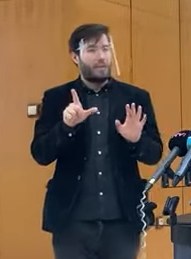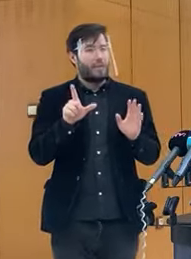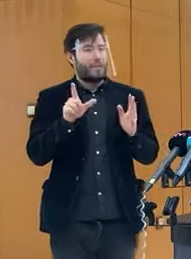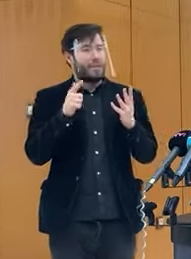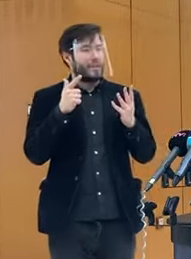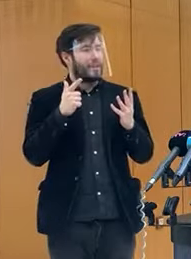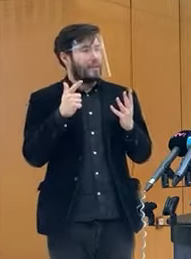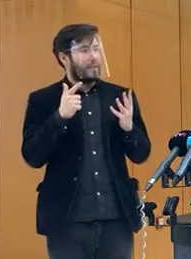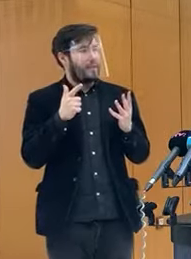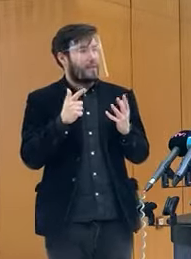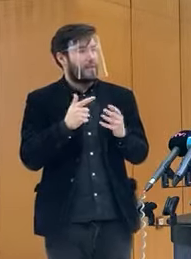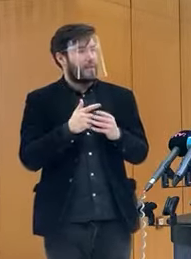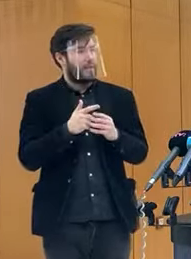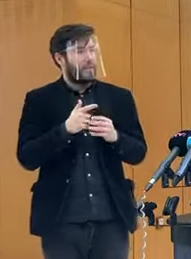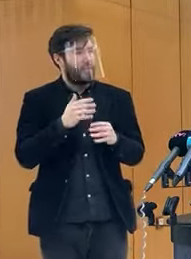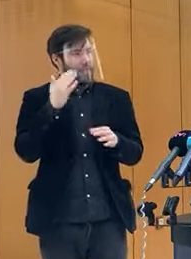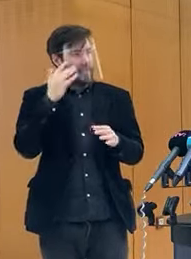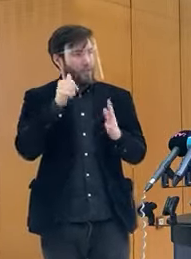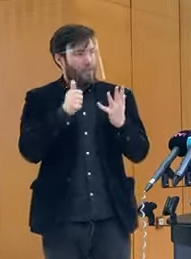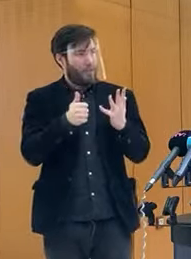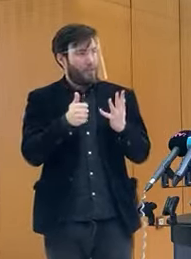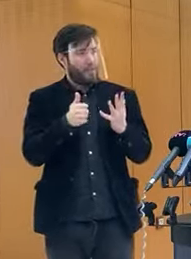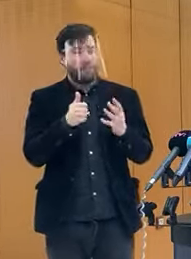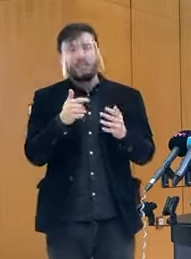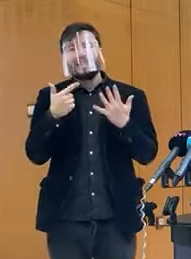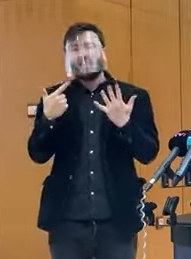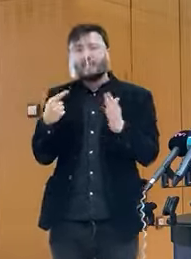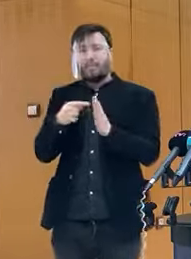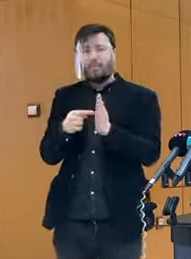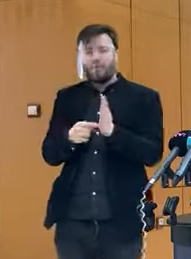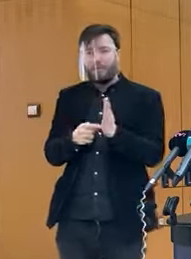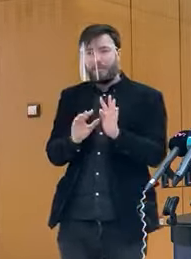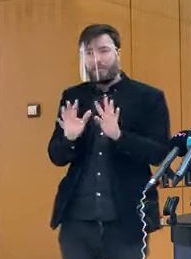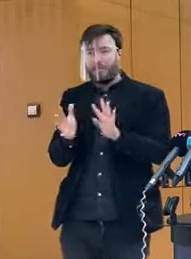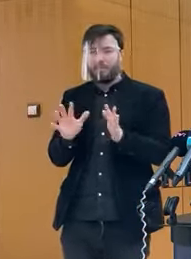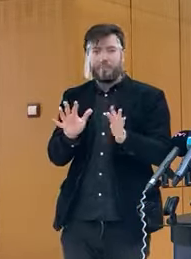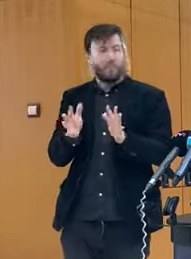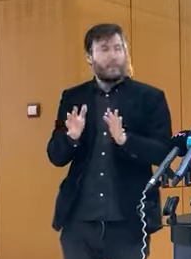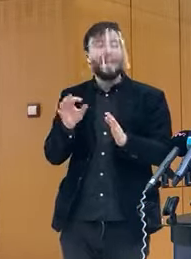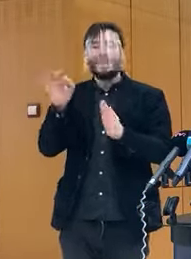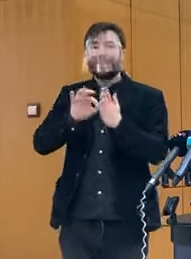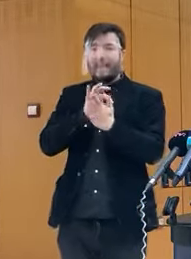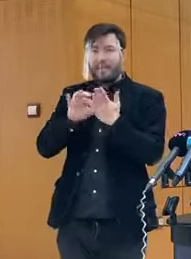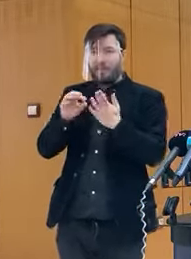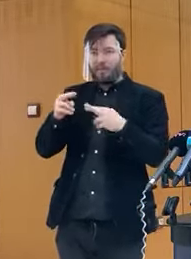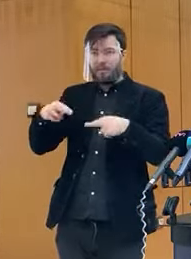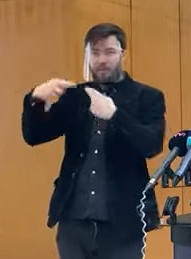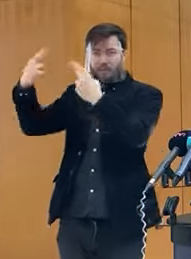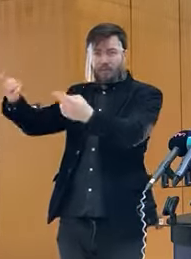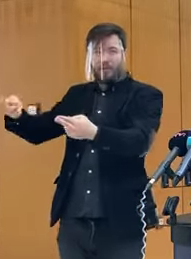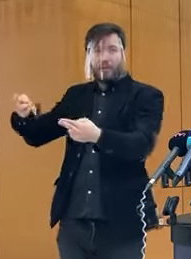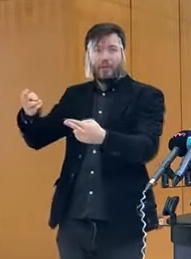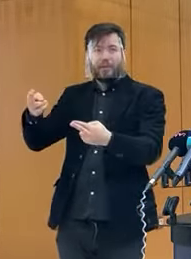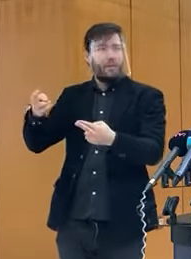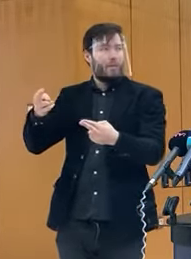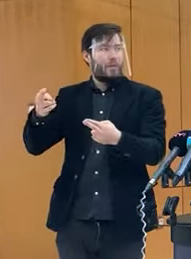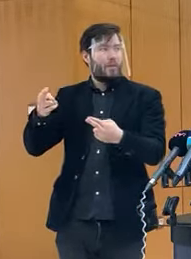a bodu... Bolo 7 bodov. No, tie testy sme presunuli na budúcu